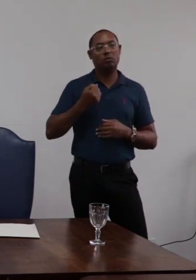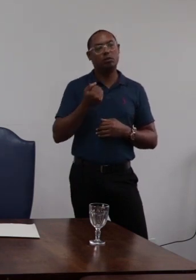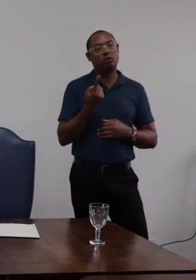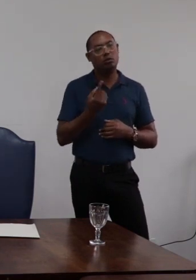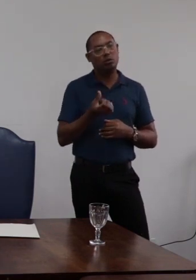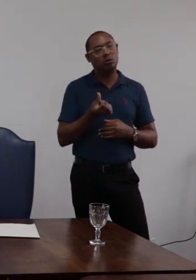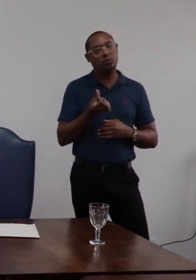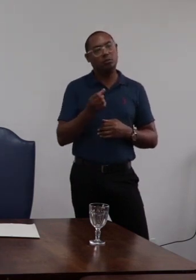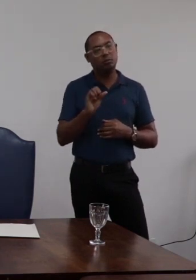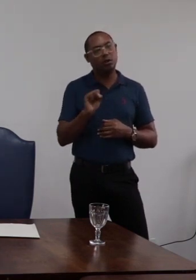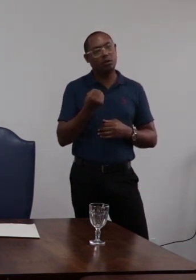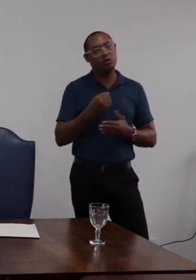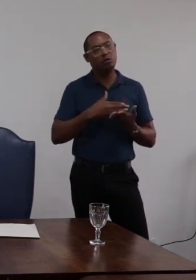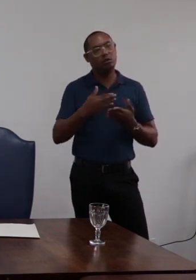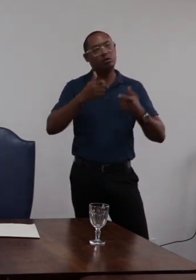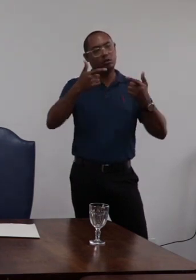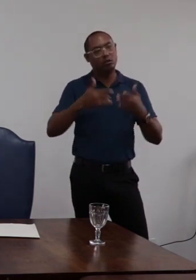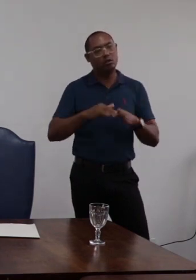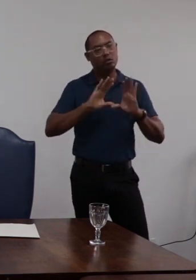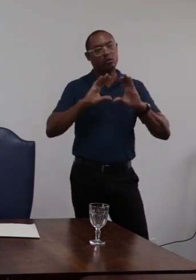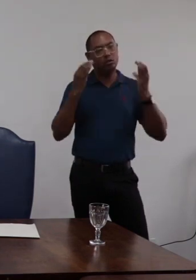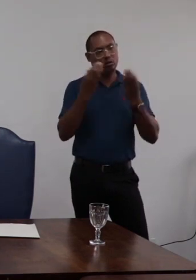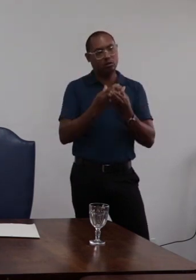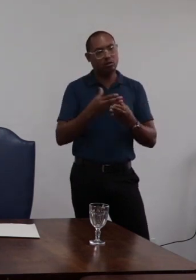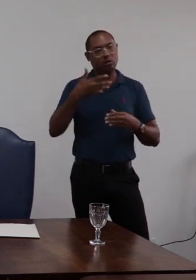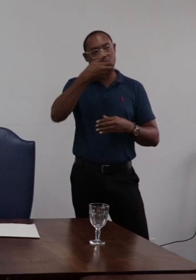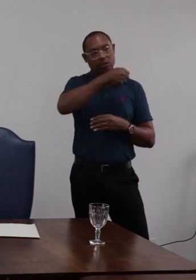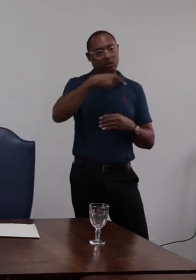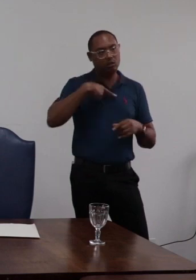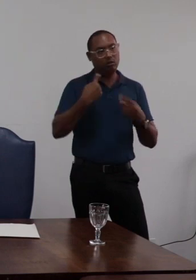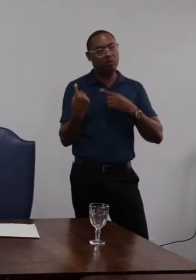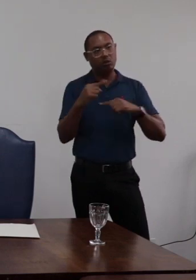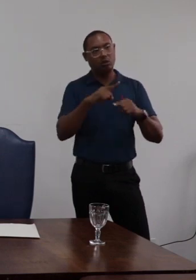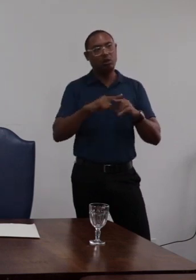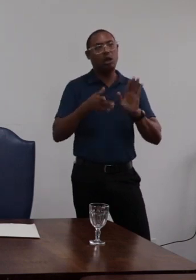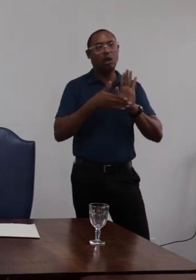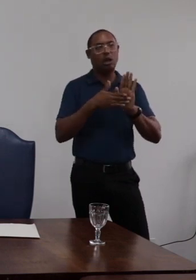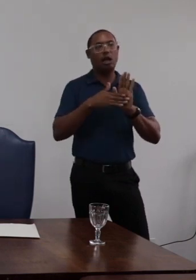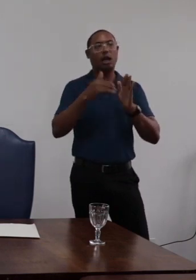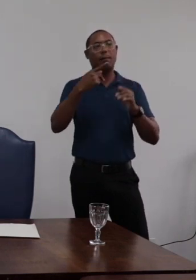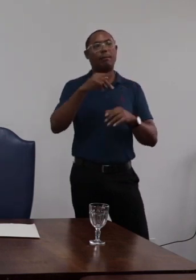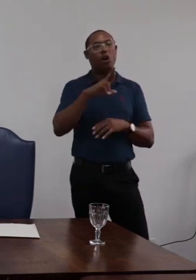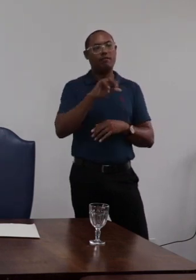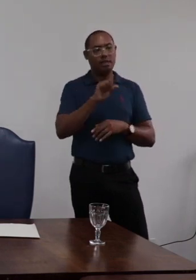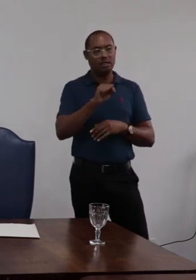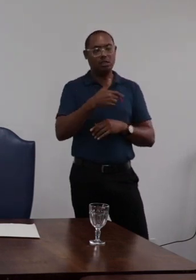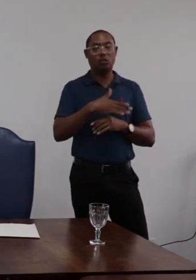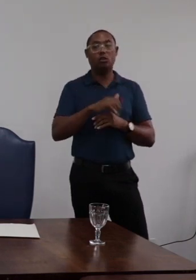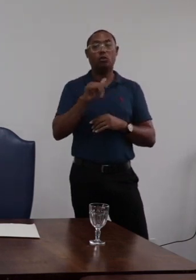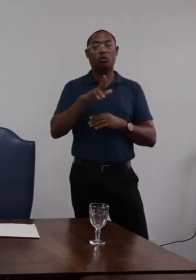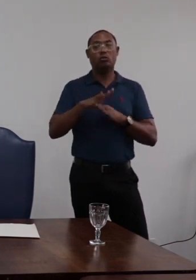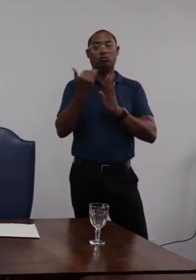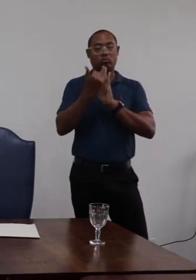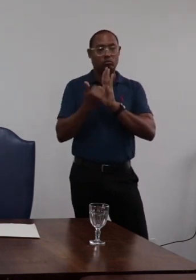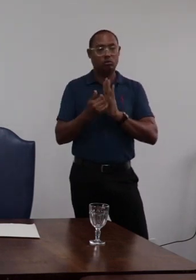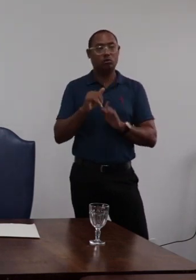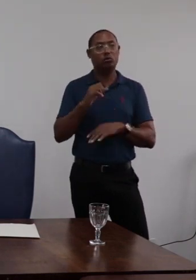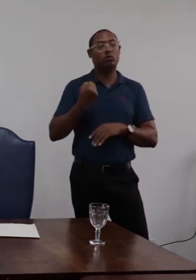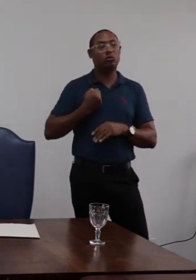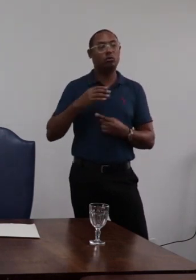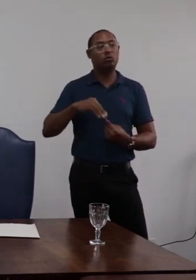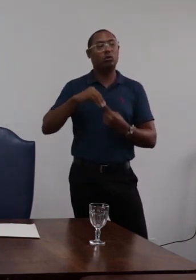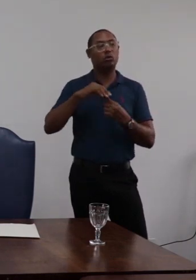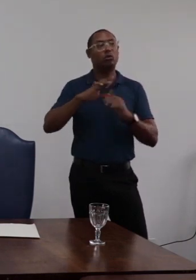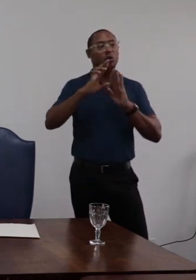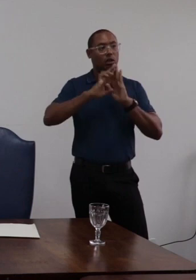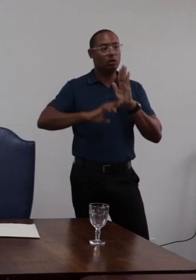o julgamento acatará o relatório da comissão salvo quando contraria as provas dos autos parágrafo único quando o